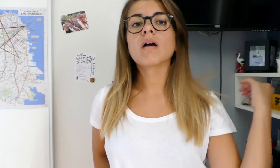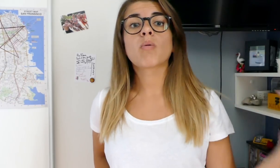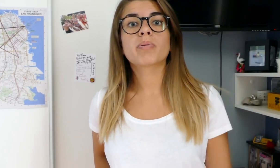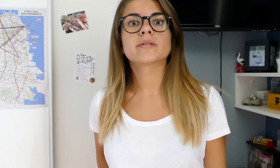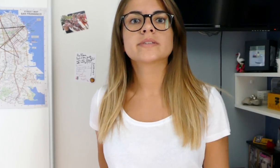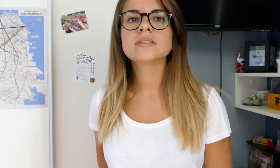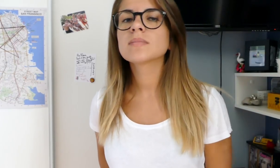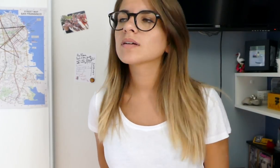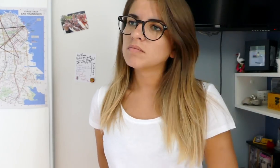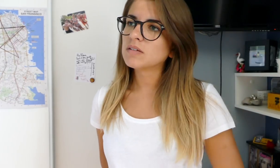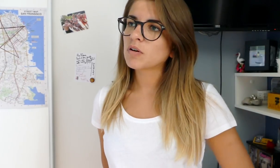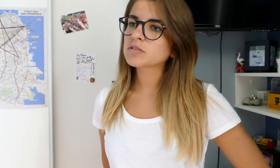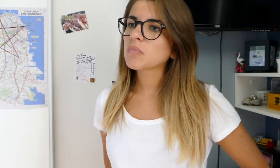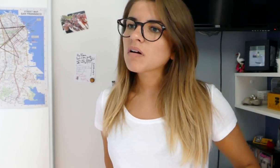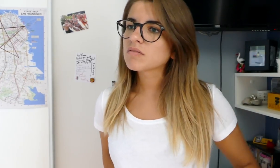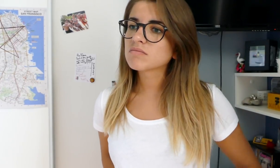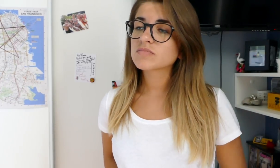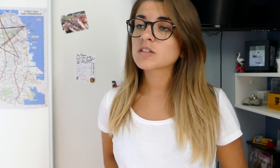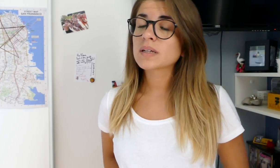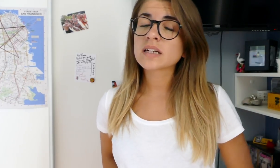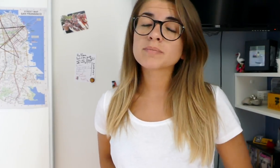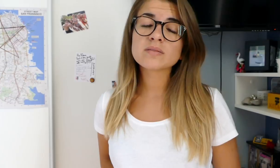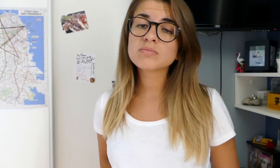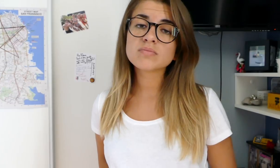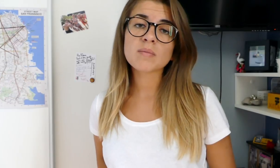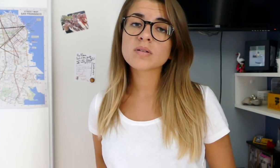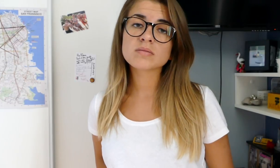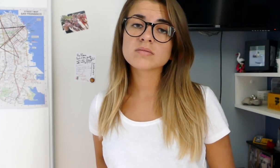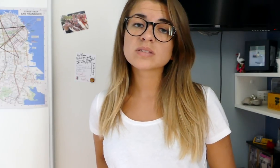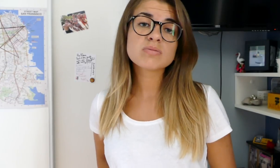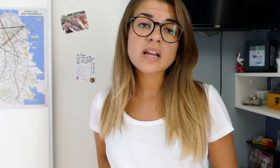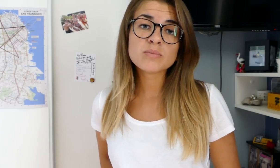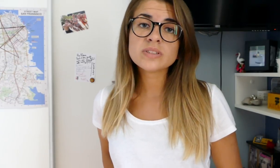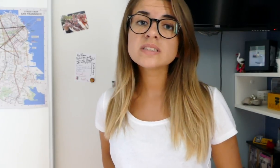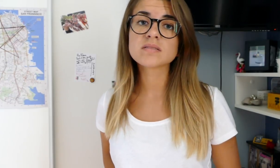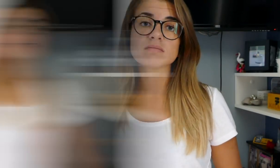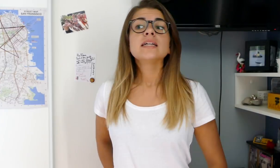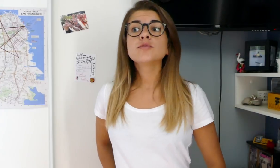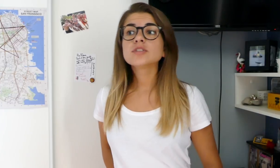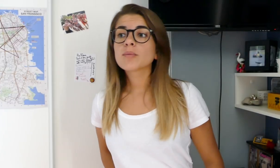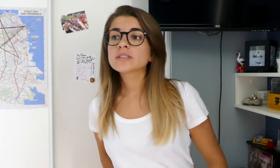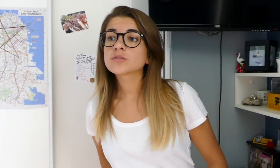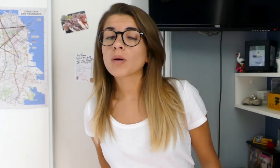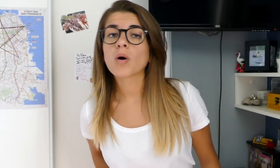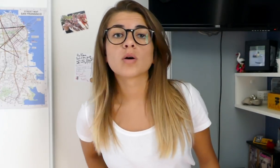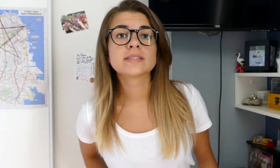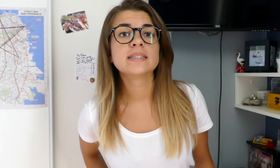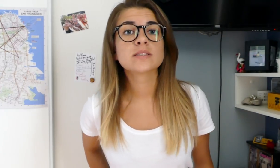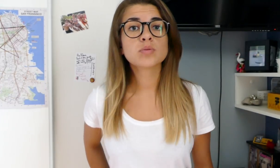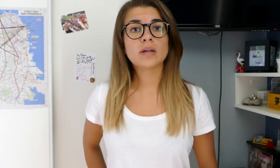incompréhensibles. Mais franchement, ça ne m'intéresse pas du tout vraiment d'écouter la musique. Et vous vous demandez sûrement s'il est sourd,